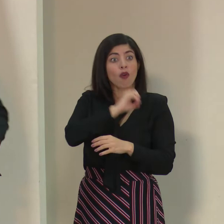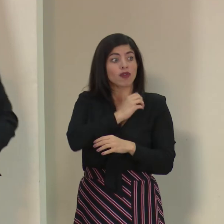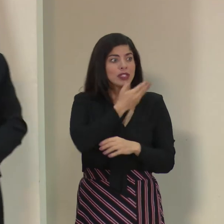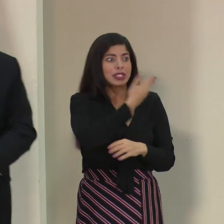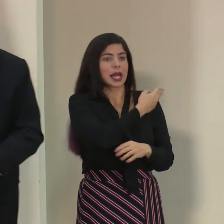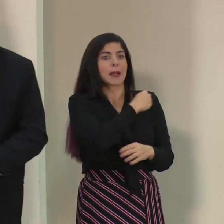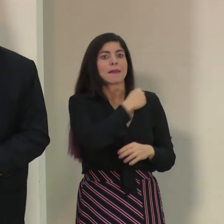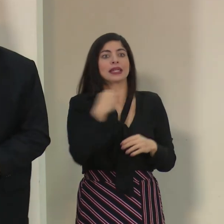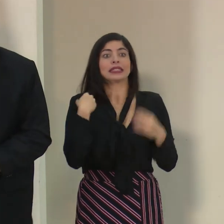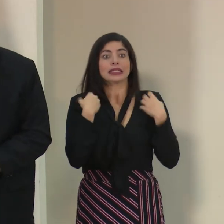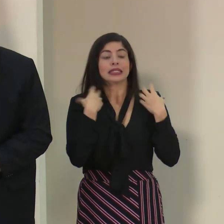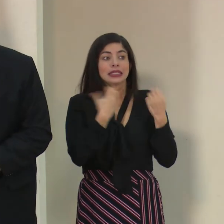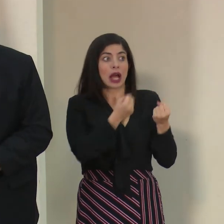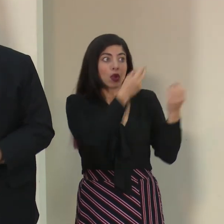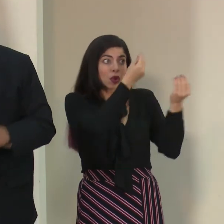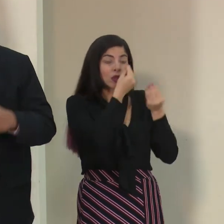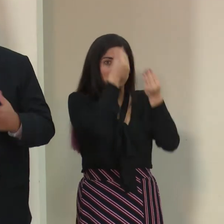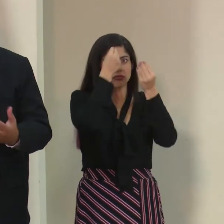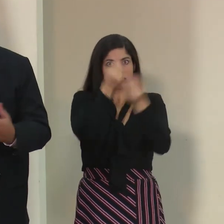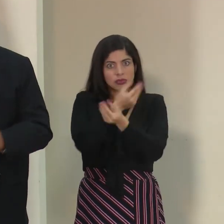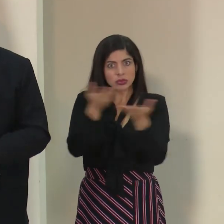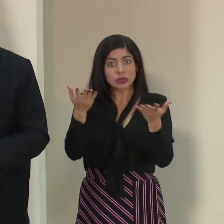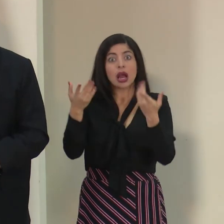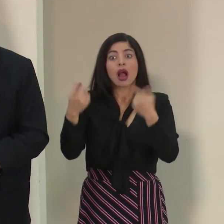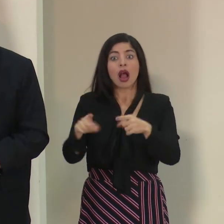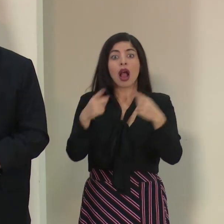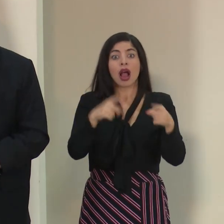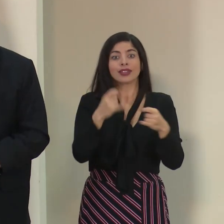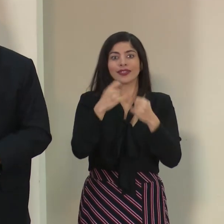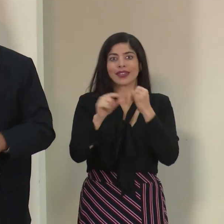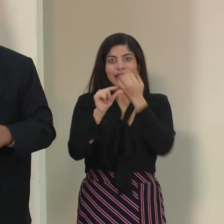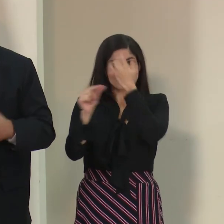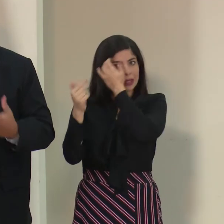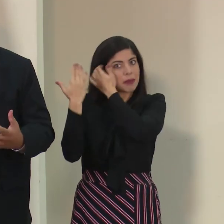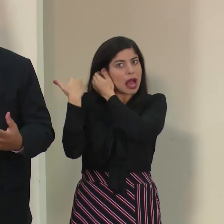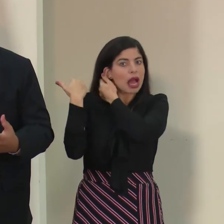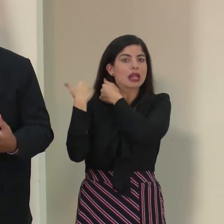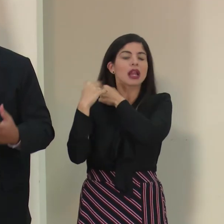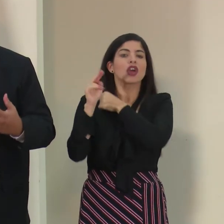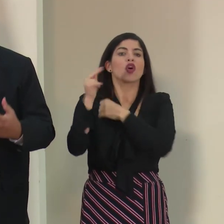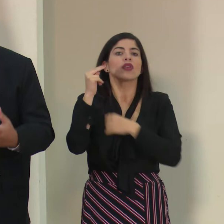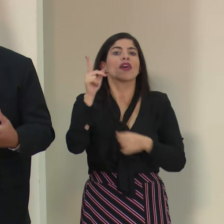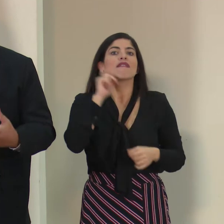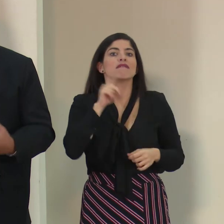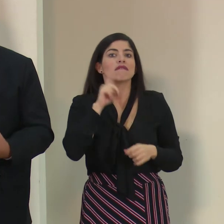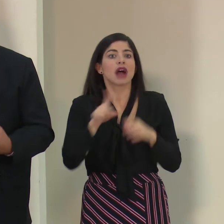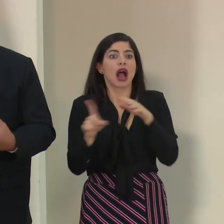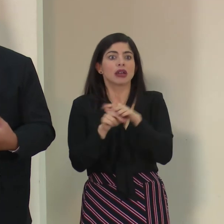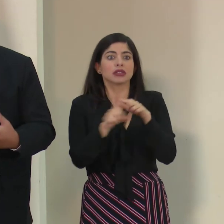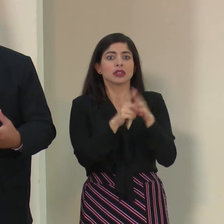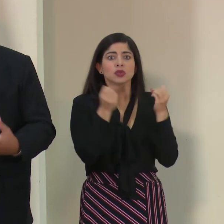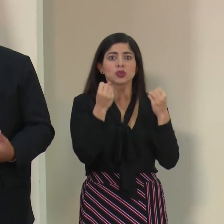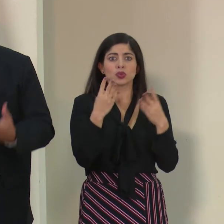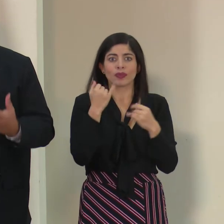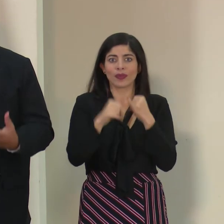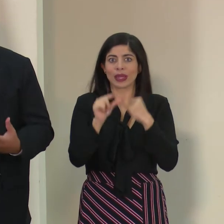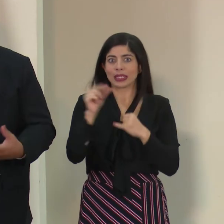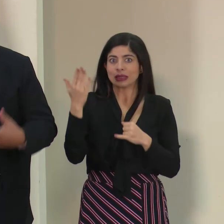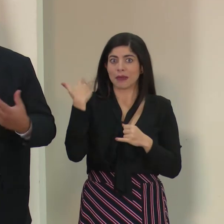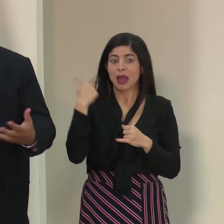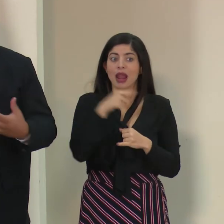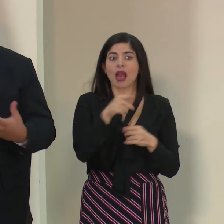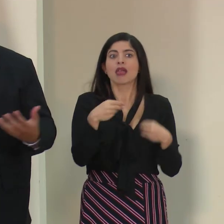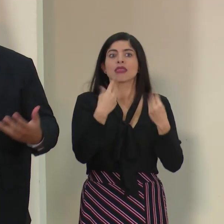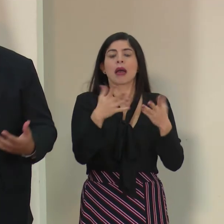rector, que es el Ministerio de Salud. Tuvimos varios casos durante el fin de semana de fake news, que lo que viene es a aumentar